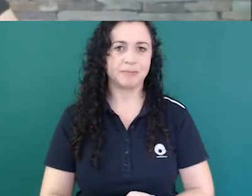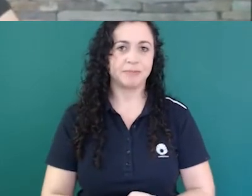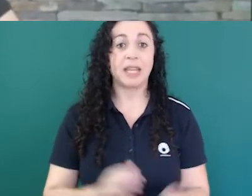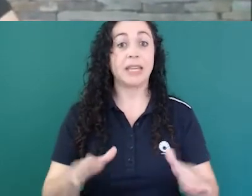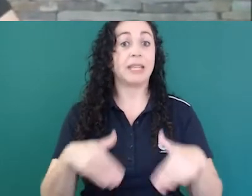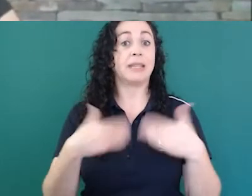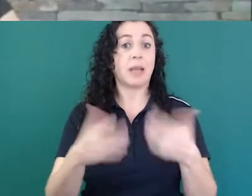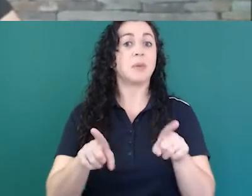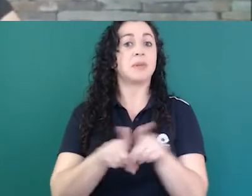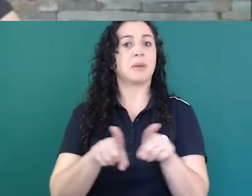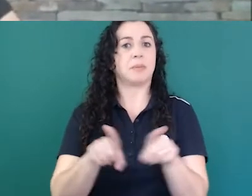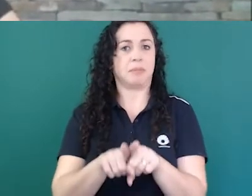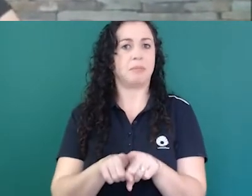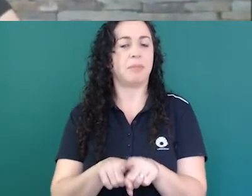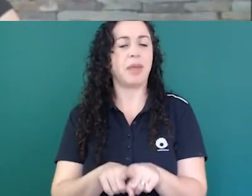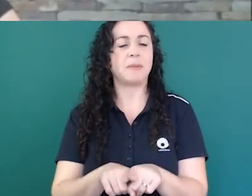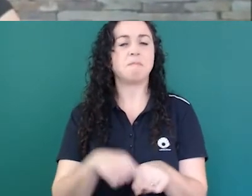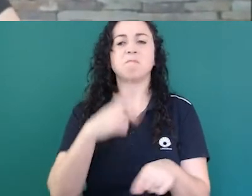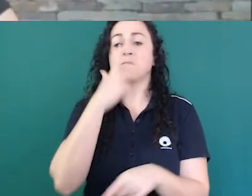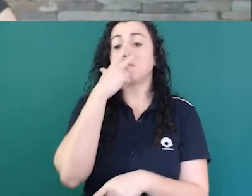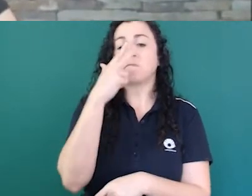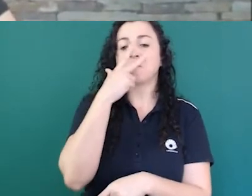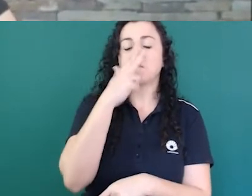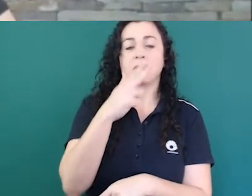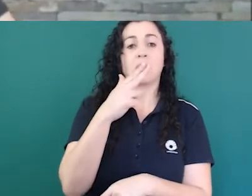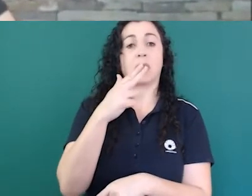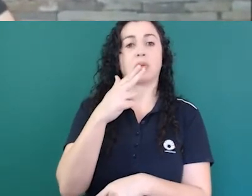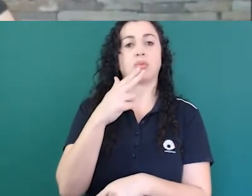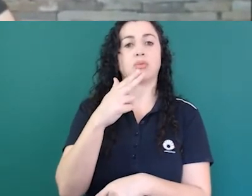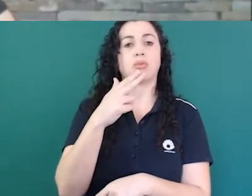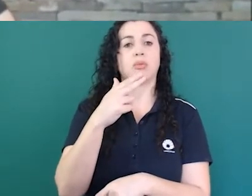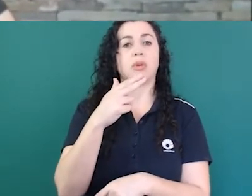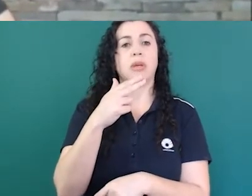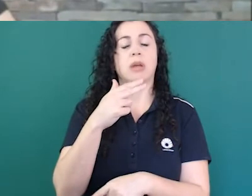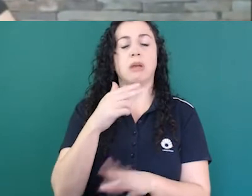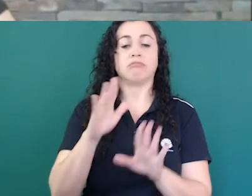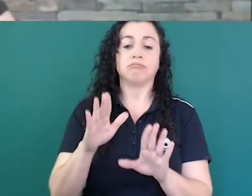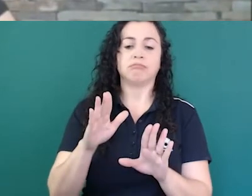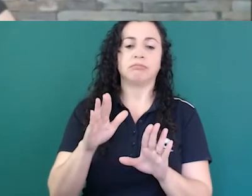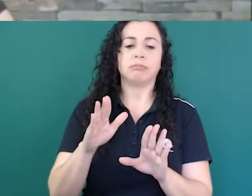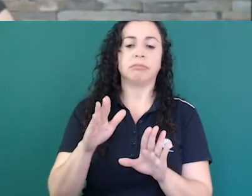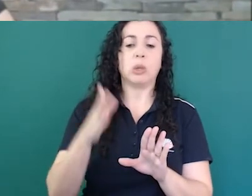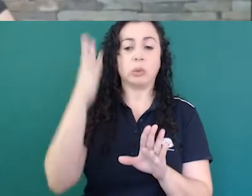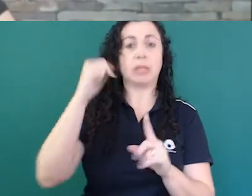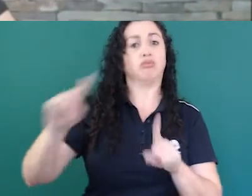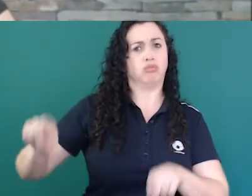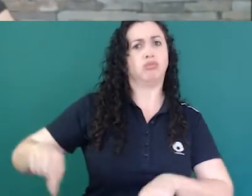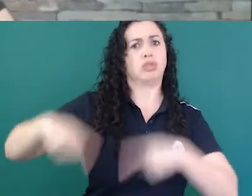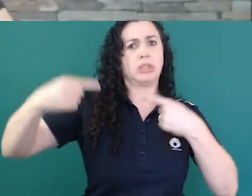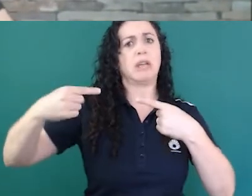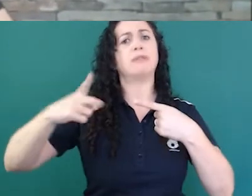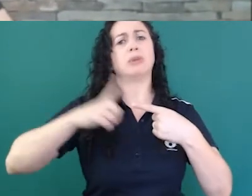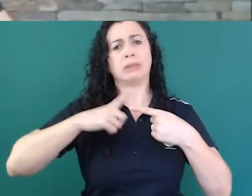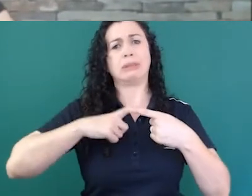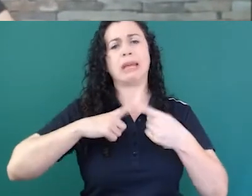eu não estou assim um grande desafio tem muitos desafios ainda Josiane tem o